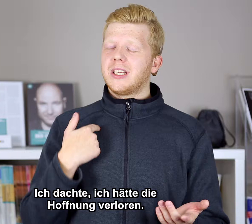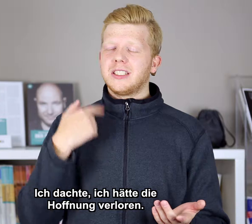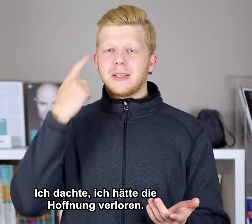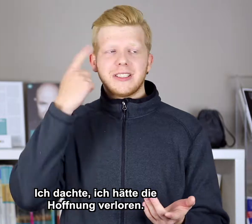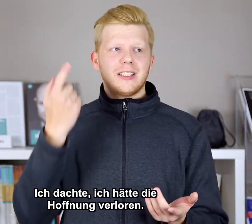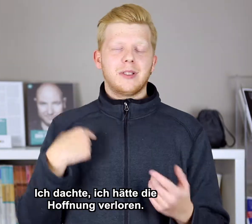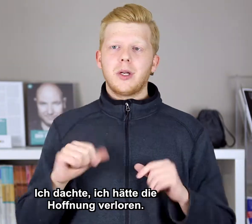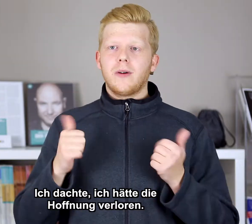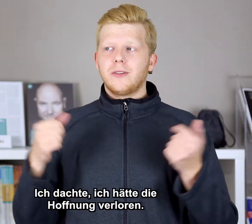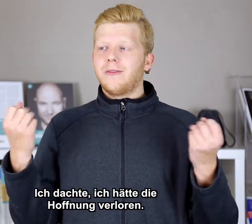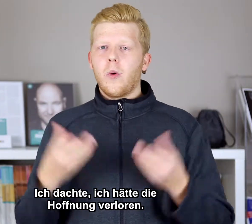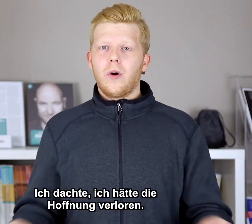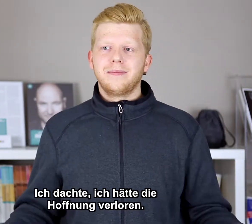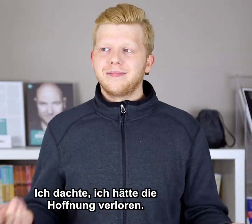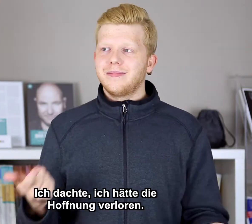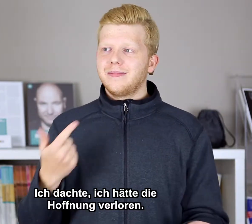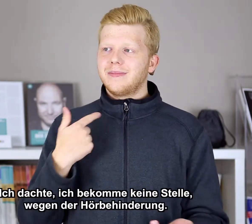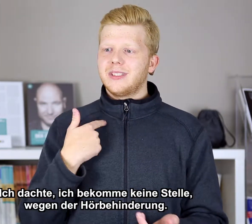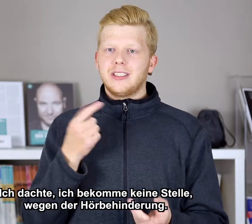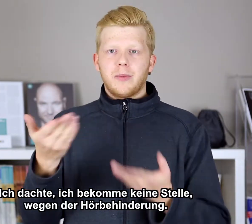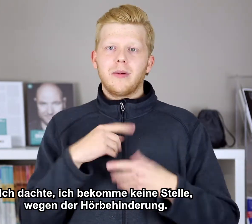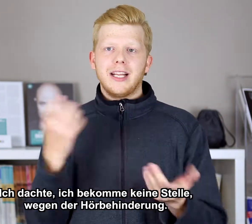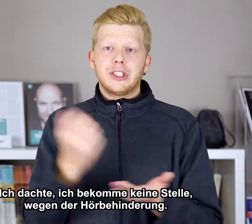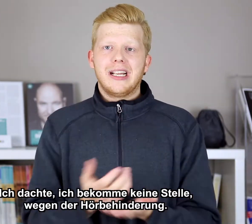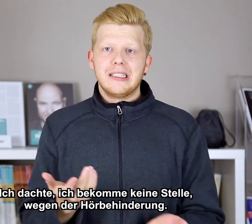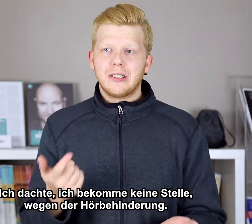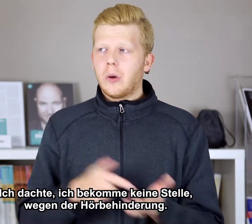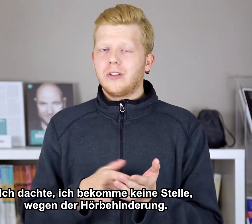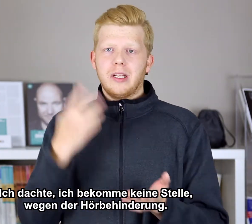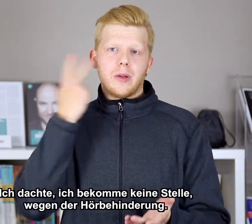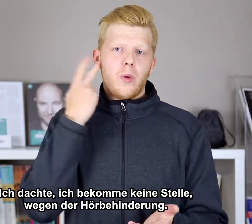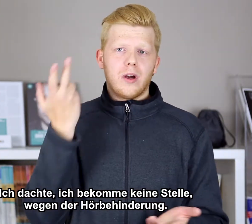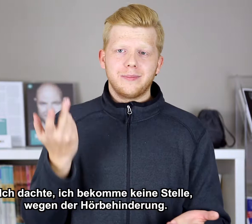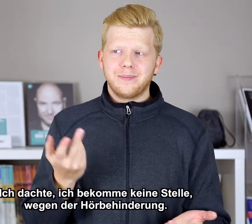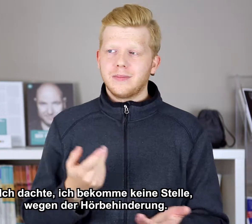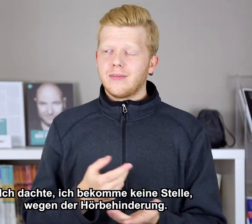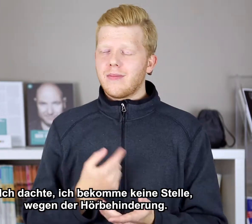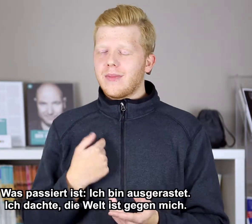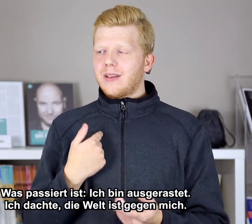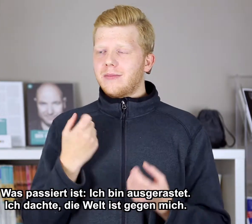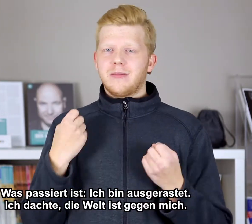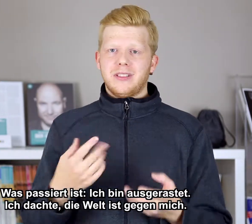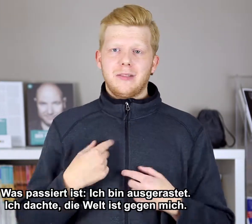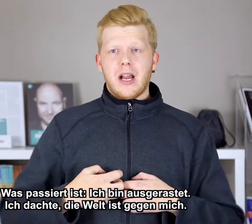Ich habe gedacht, ich meine Hoffnung verloren. Ich dachte, ich bekomme keine Stelle, grundlegend was hören. Mir ist passiert, bin